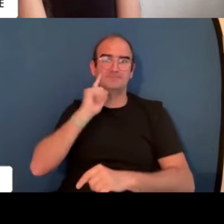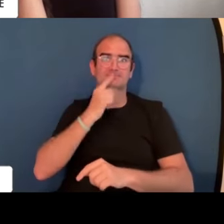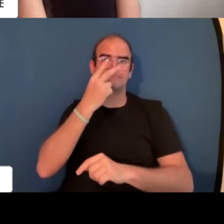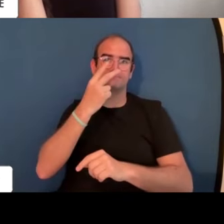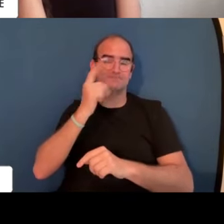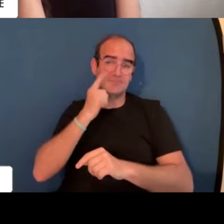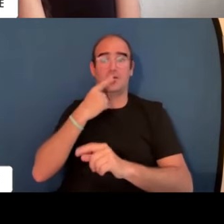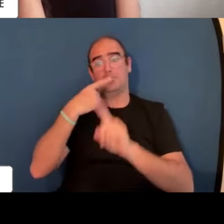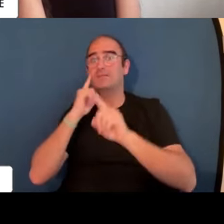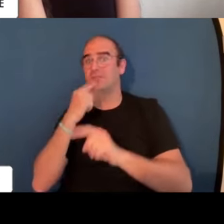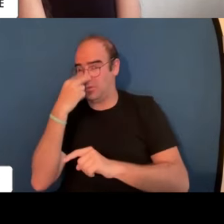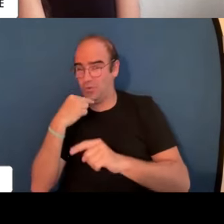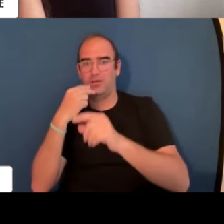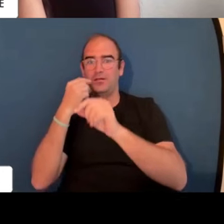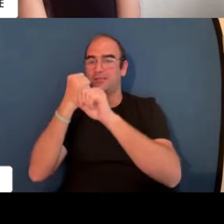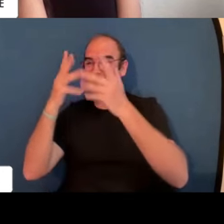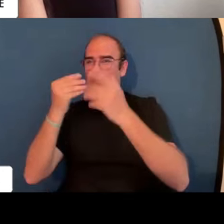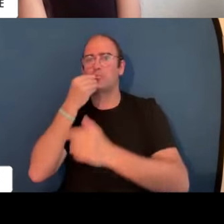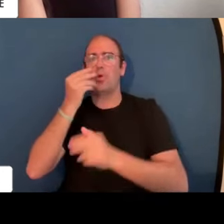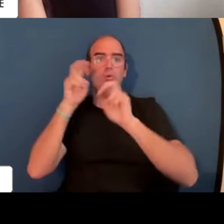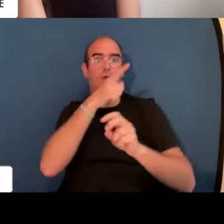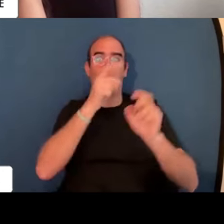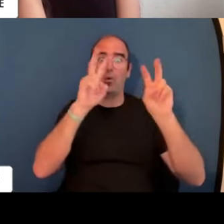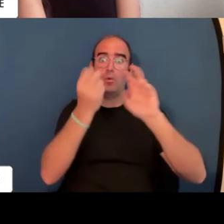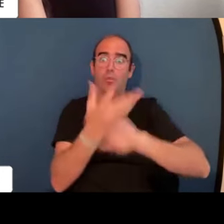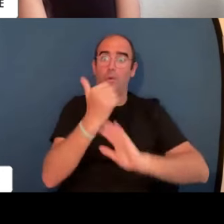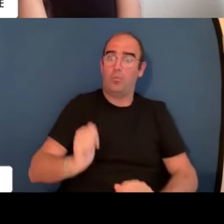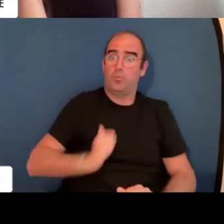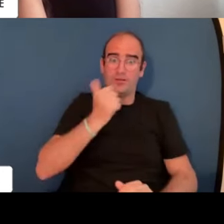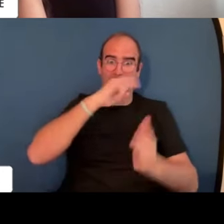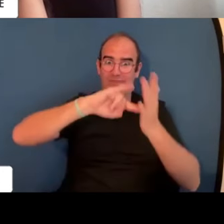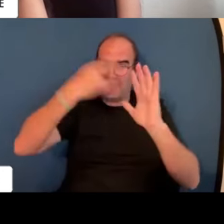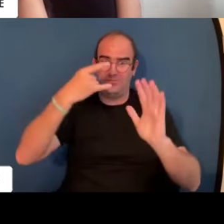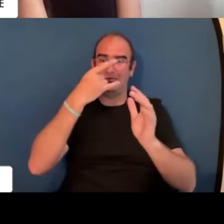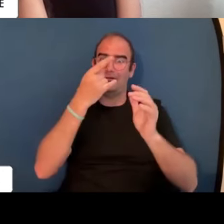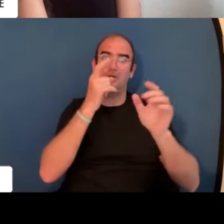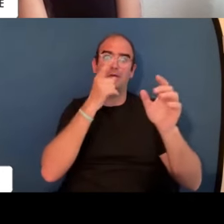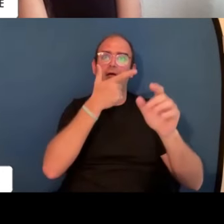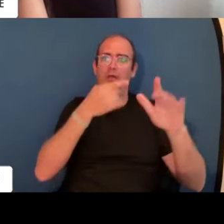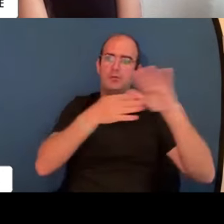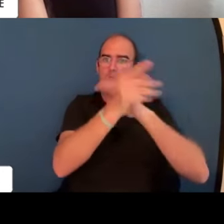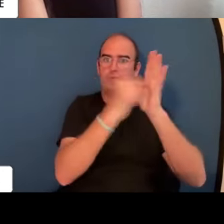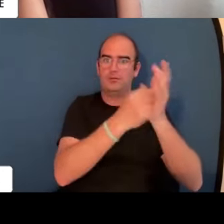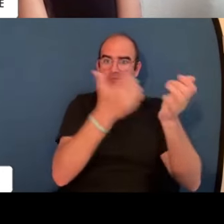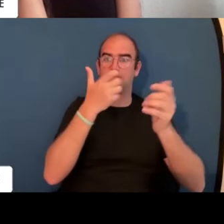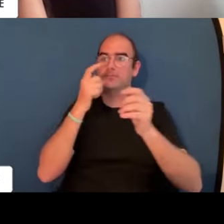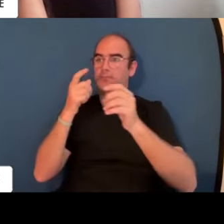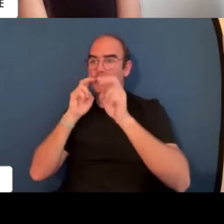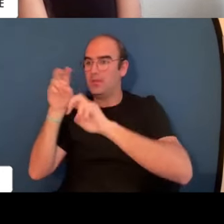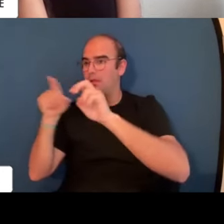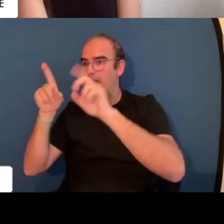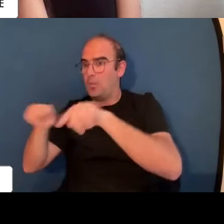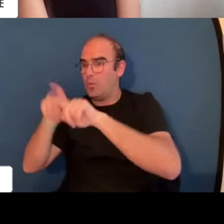Realmente esto, hacer un tema de cuántas personas sordas, cuántas personas ciegas pueden acceder a estos trabajos es mucho más